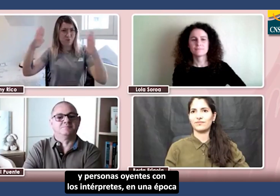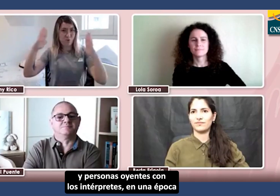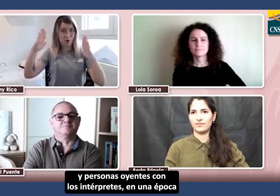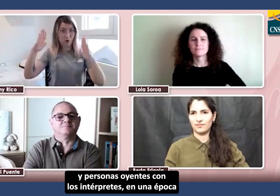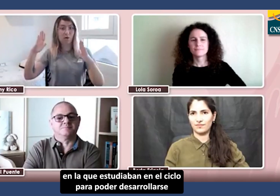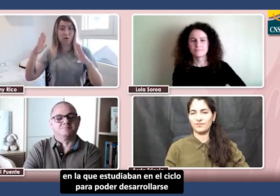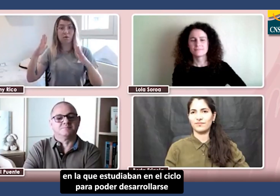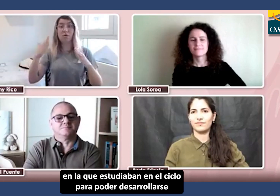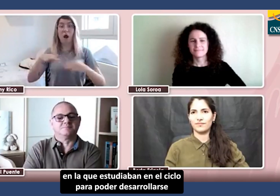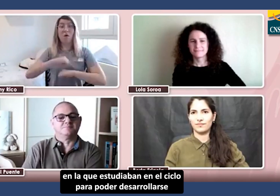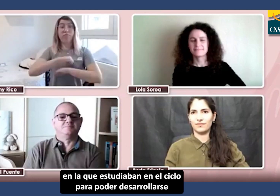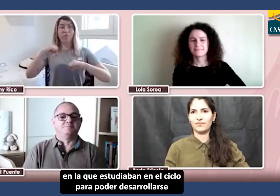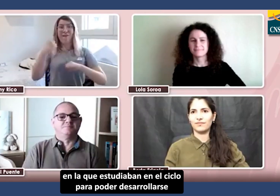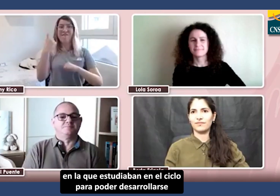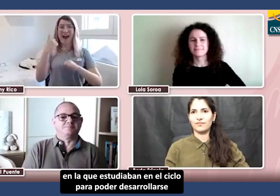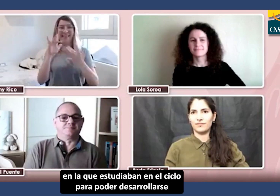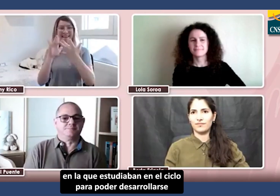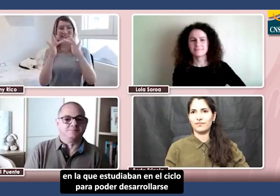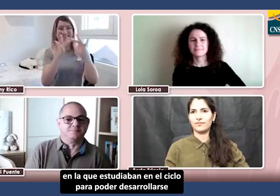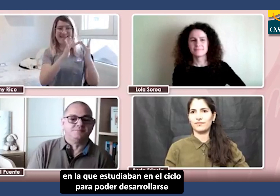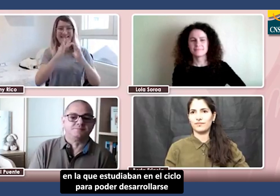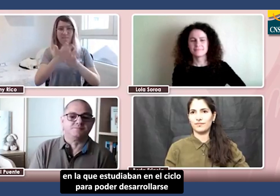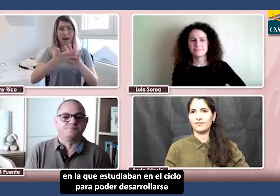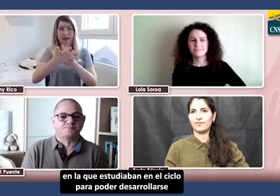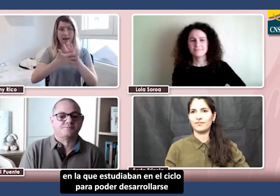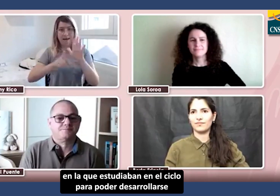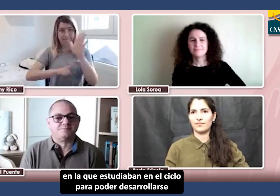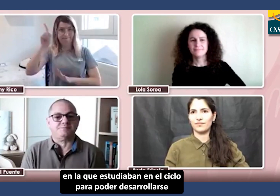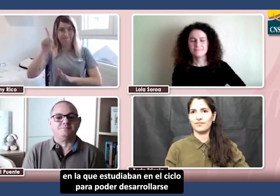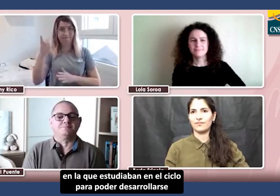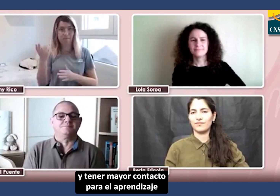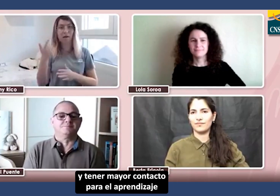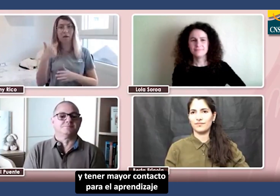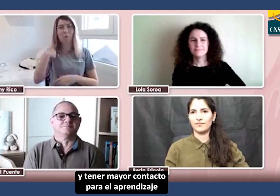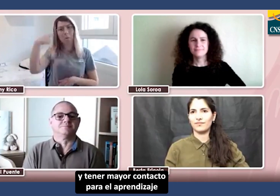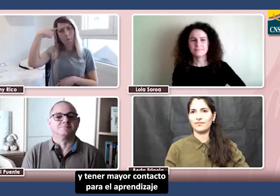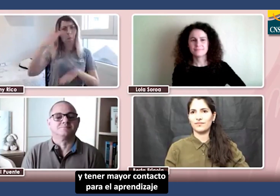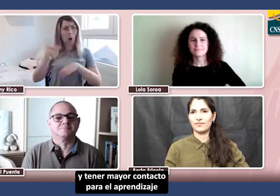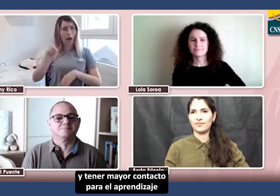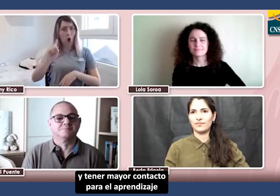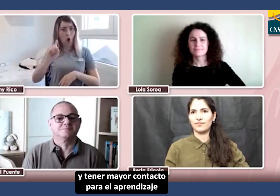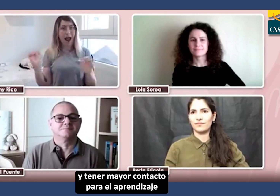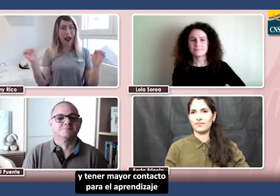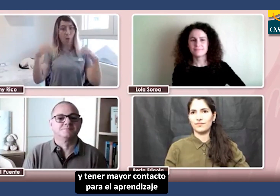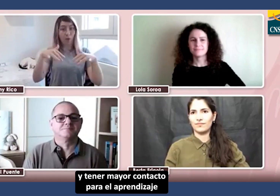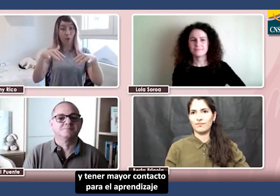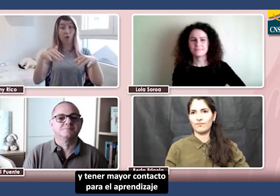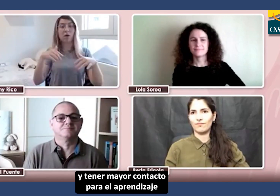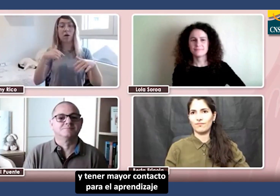con los intérpretes en la época en la que estudiaban en el ciclo para poder desarrollarse y tener